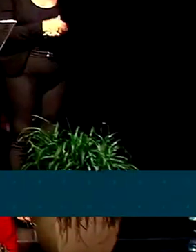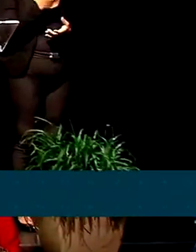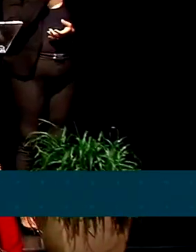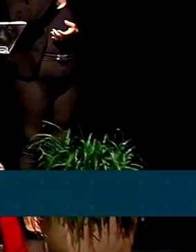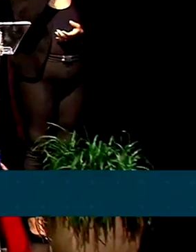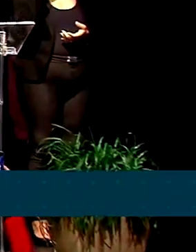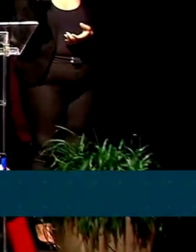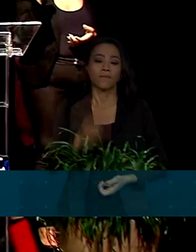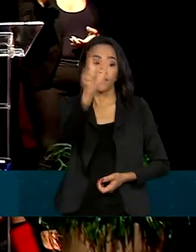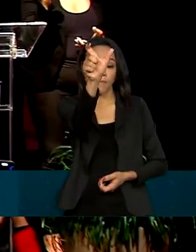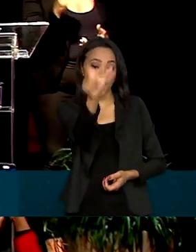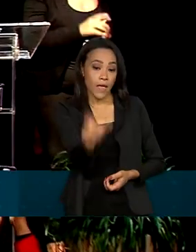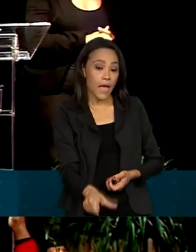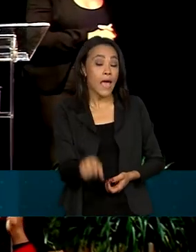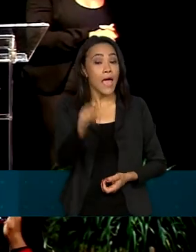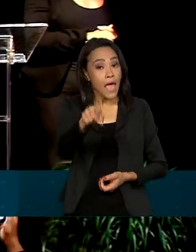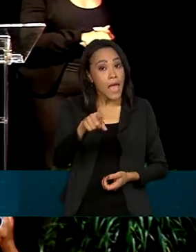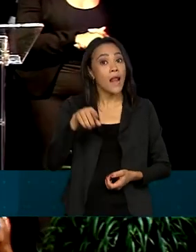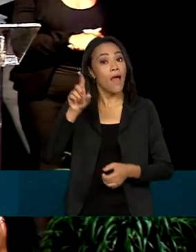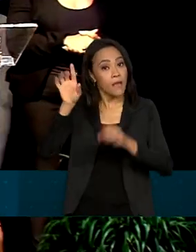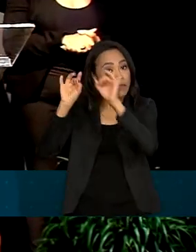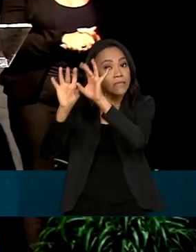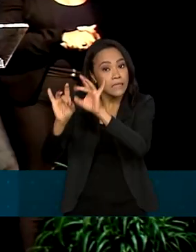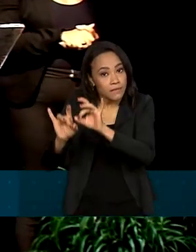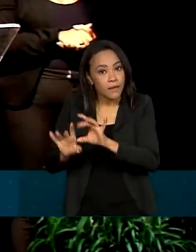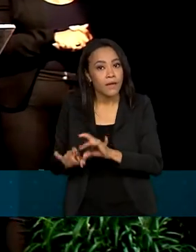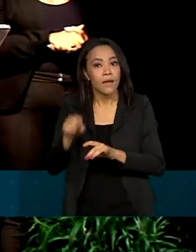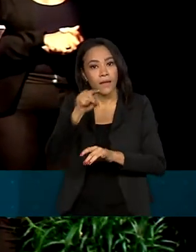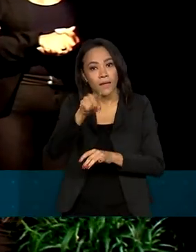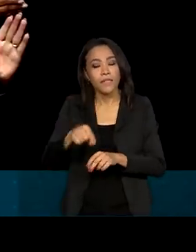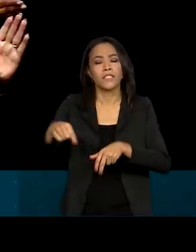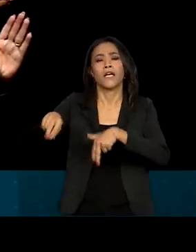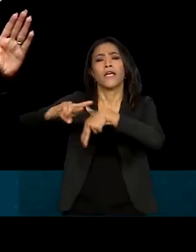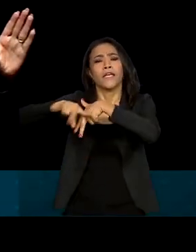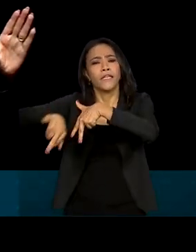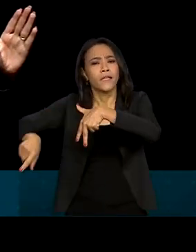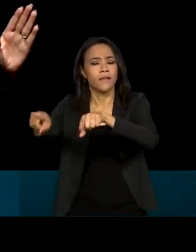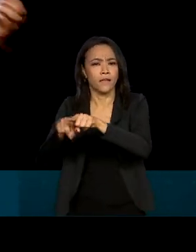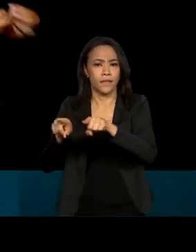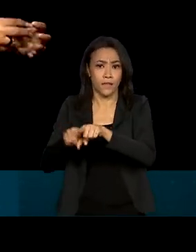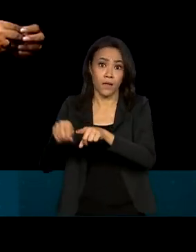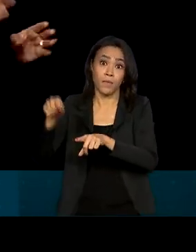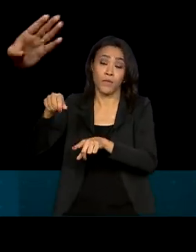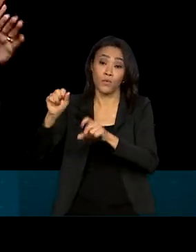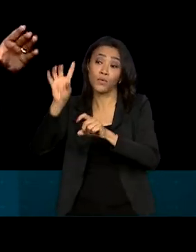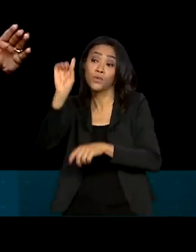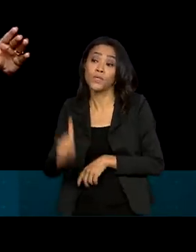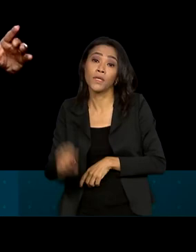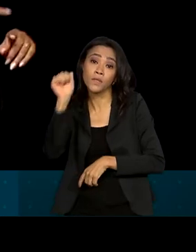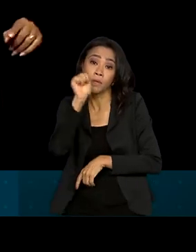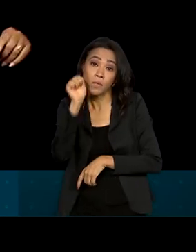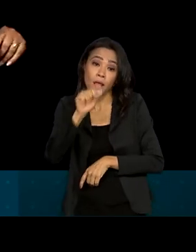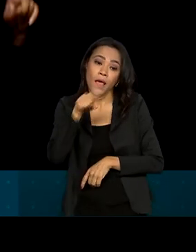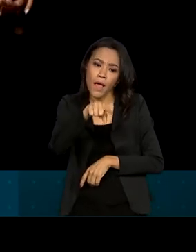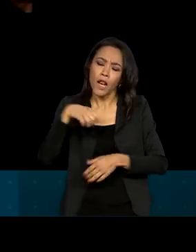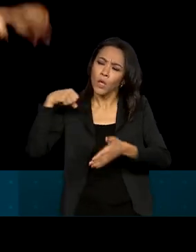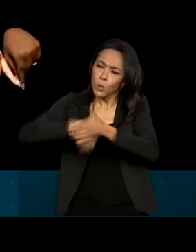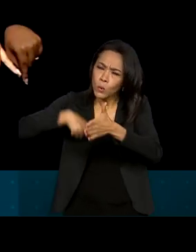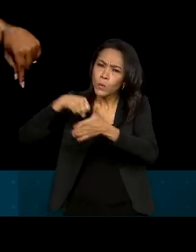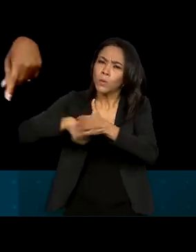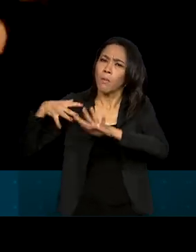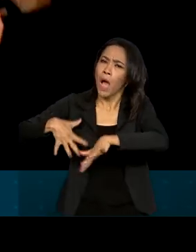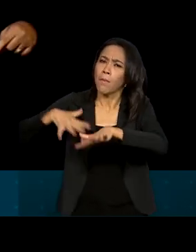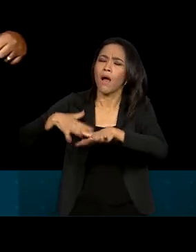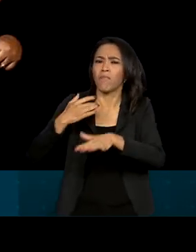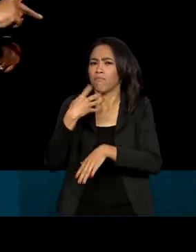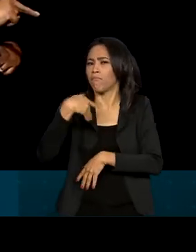Especialista em gênero e violência contra a mulher, Cida Gonçalves é ativista de defesa dos direitos das mulheres há mais